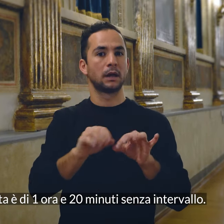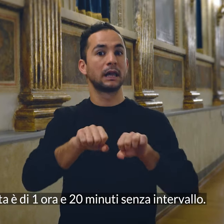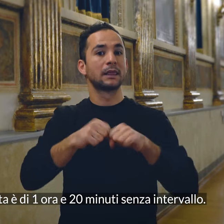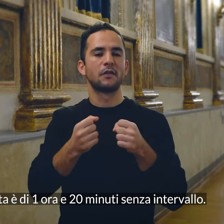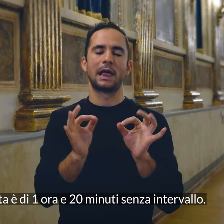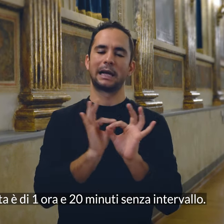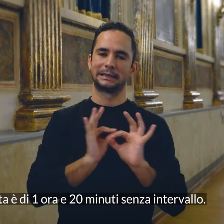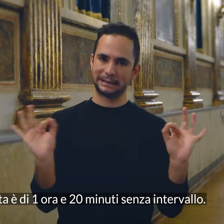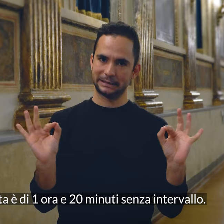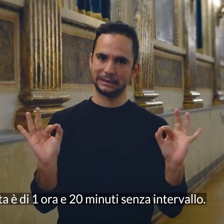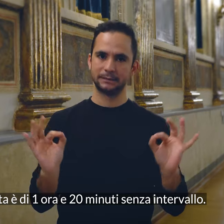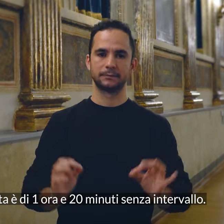minuti senza intervallo.